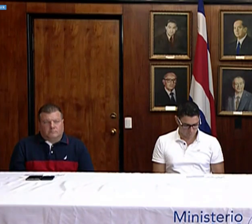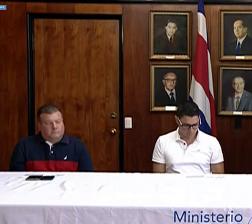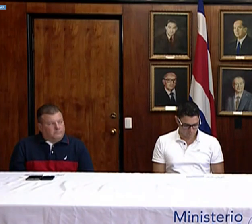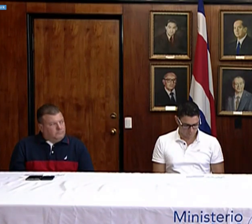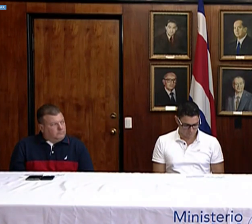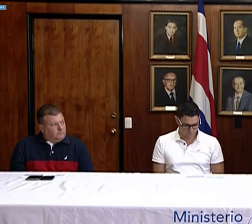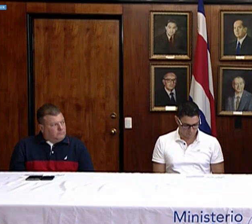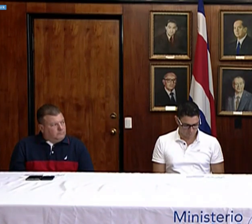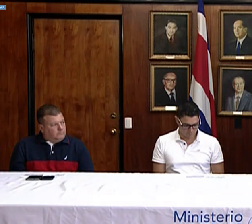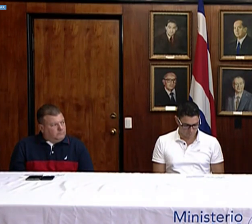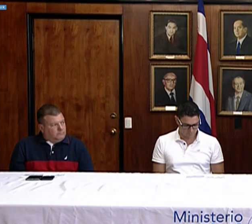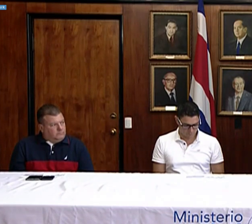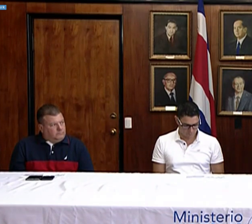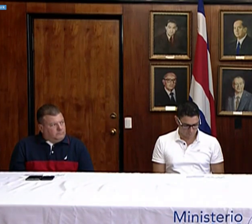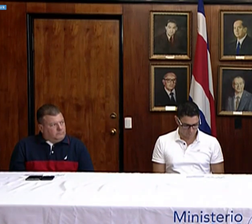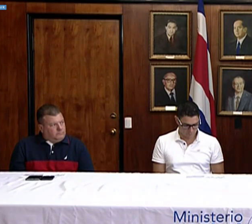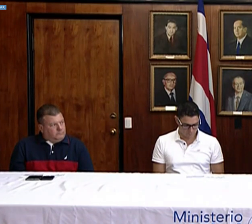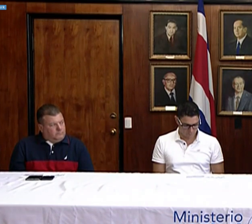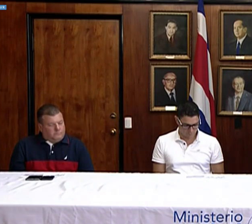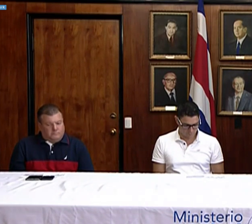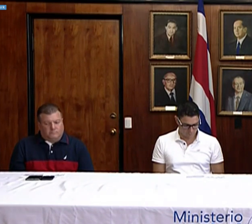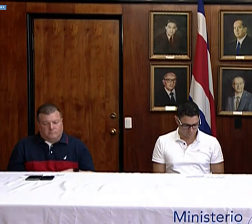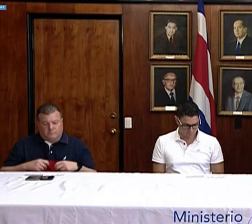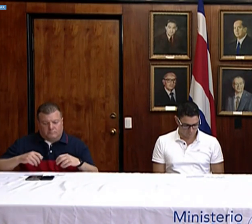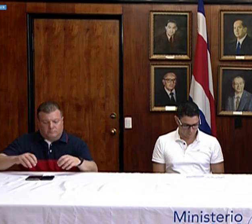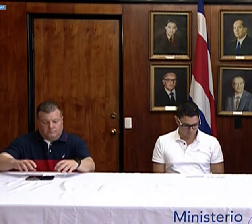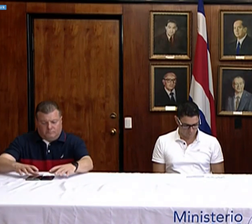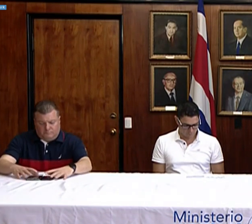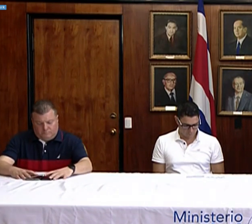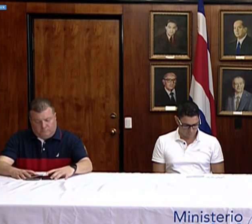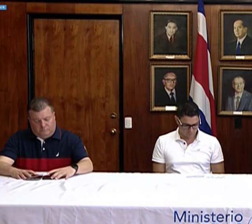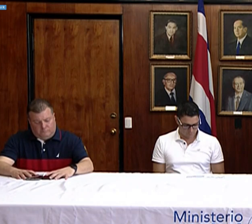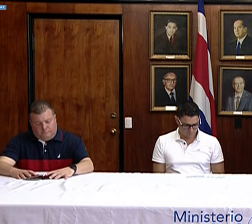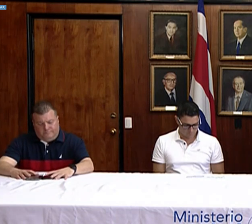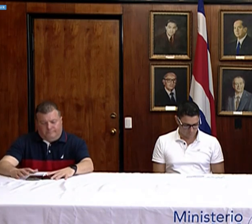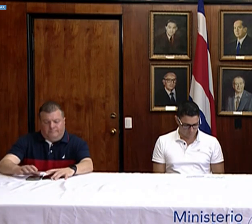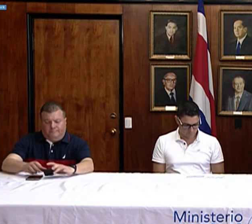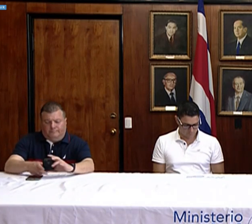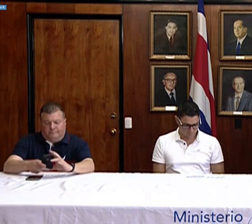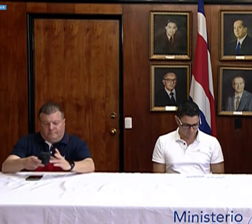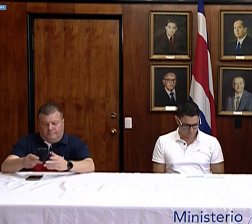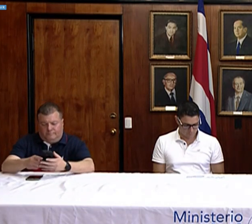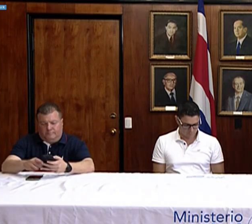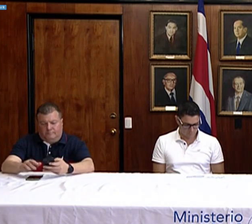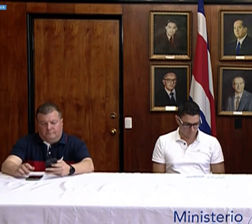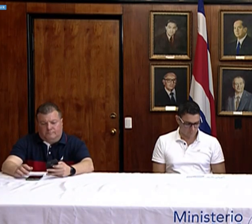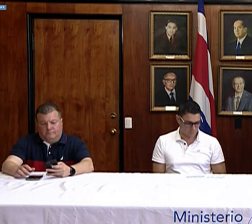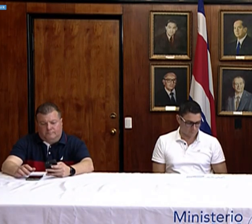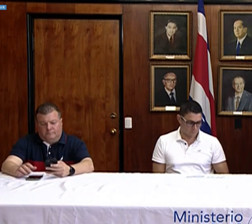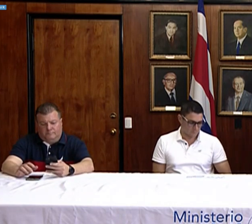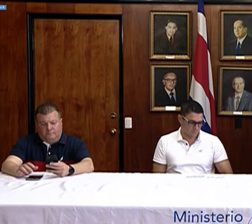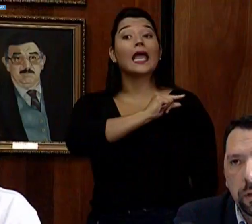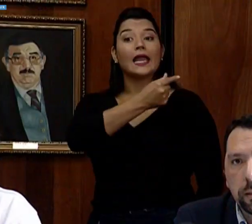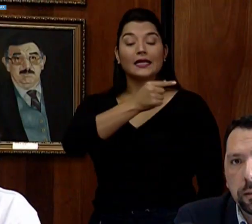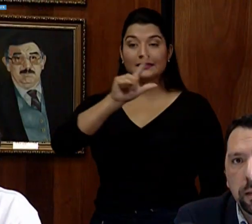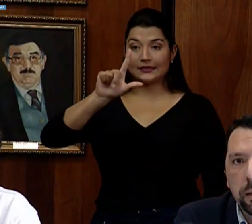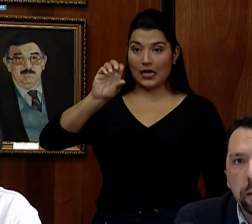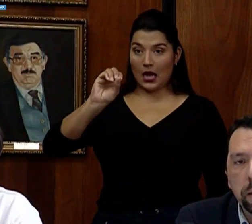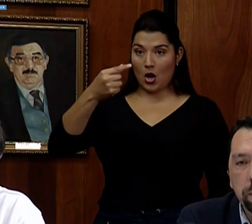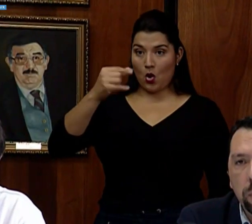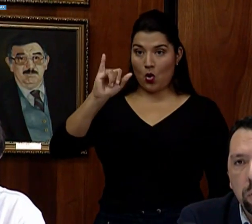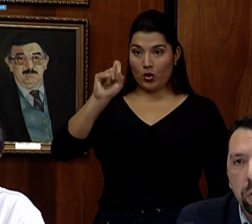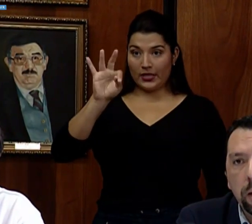Muy buenas tardes. Un gusto. En la gerencia de logística hemos planteado tres